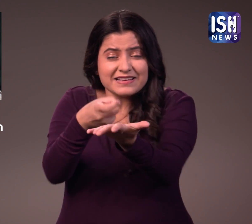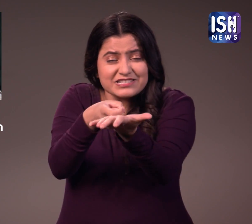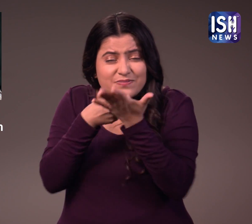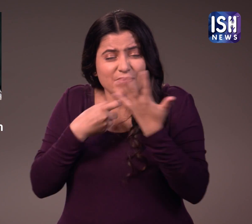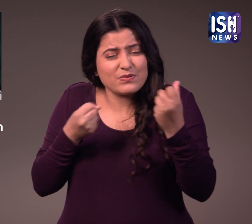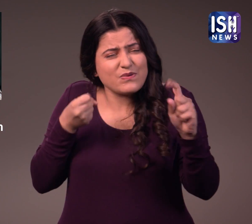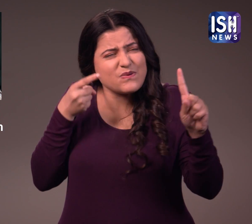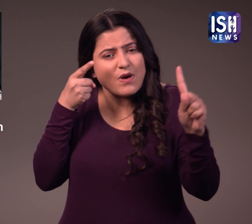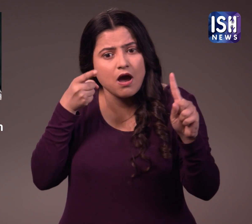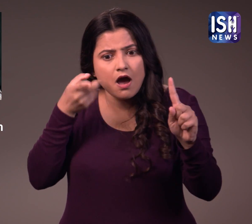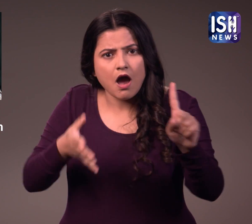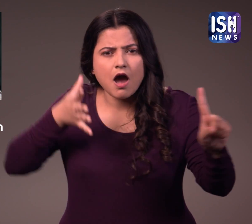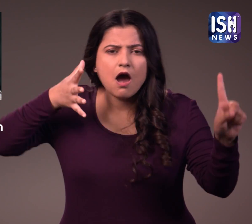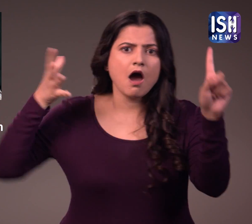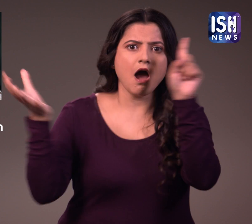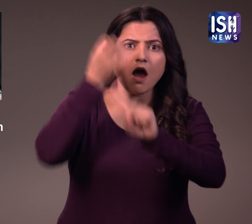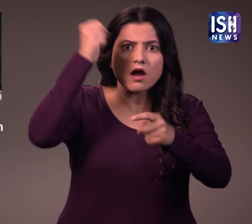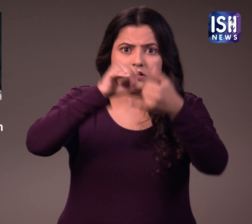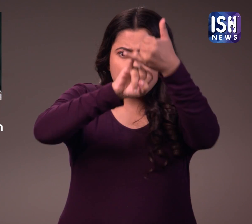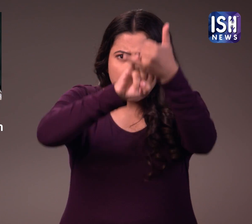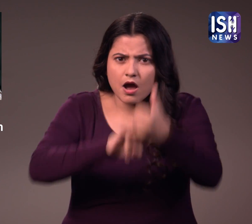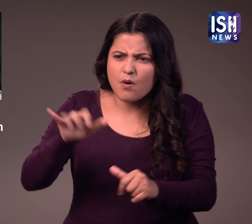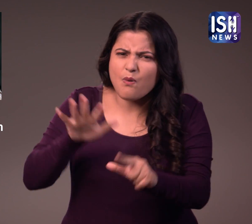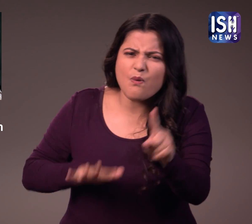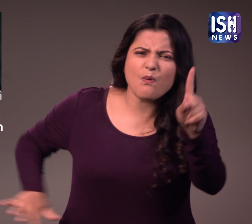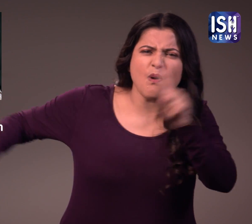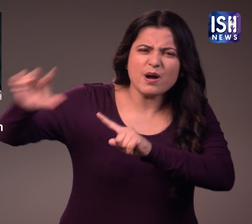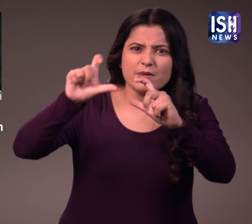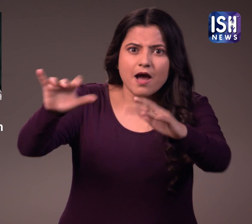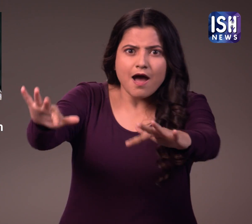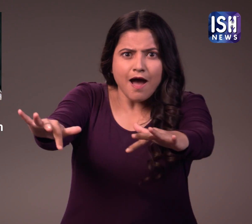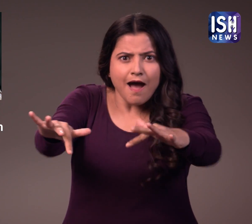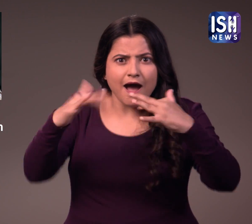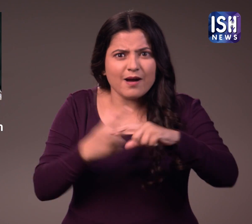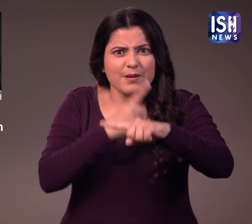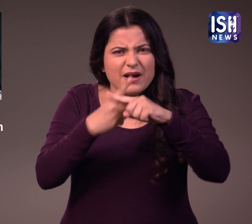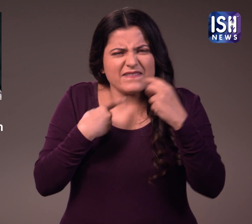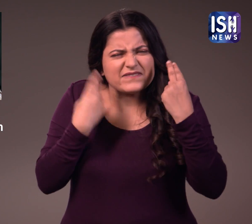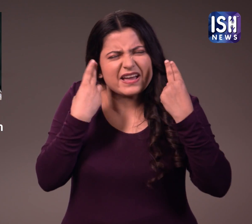यहां उन्हें दक्षिन में हासिल हुआ है